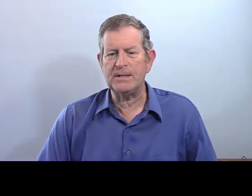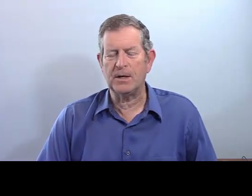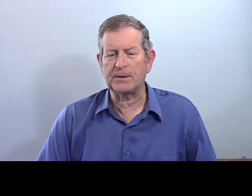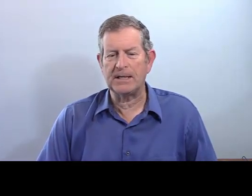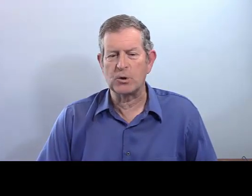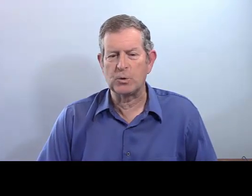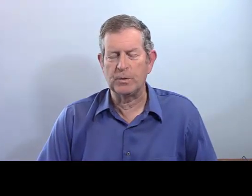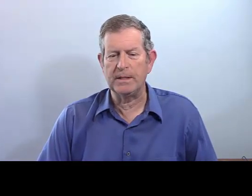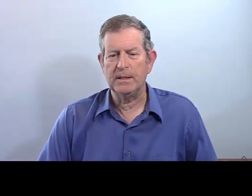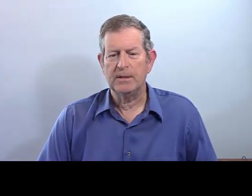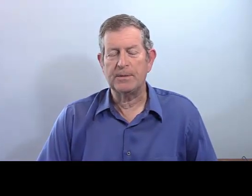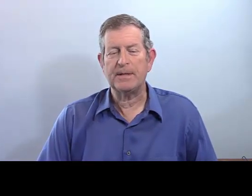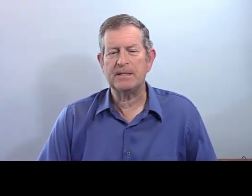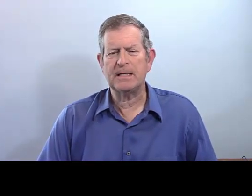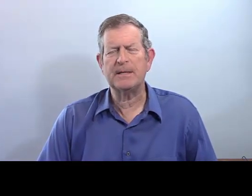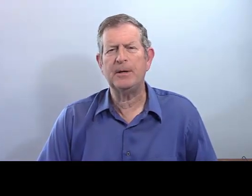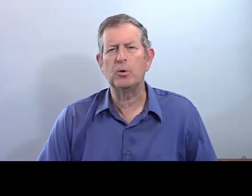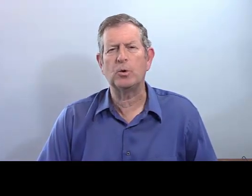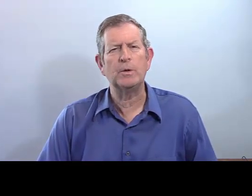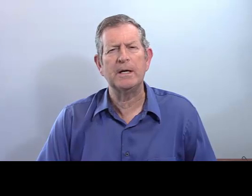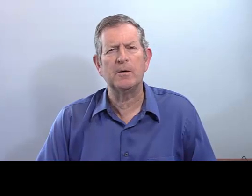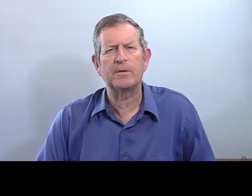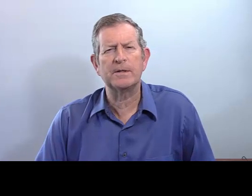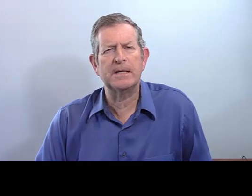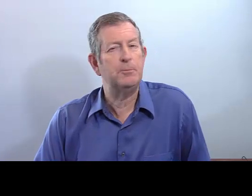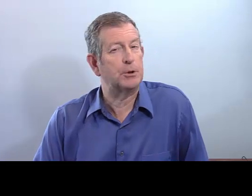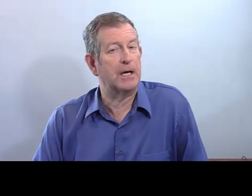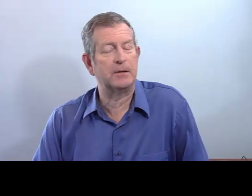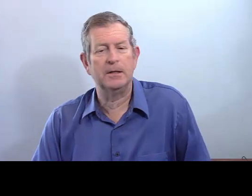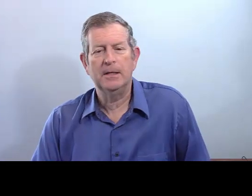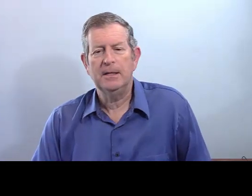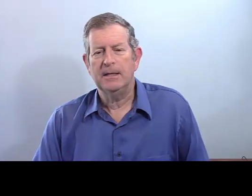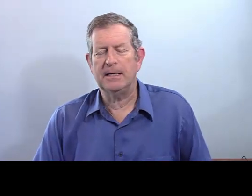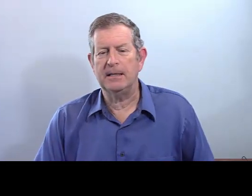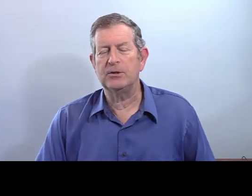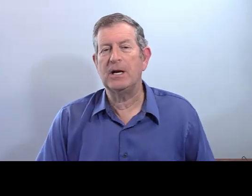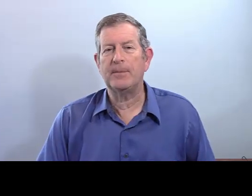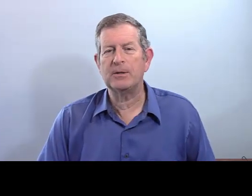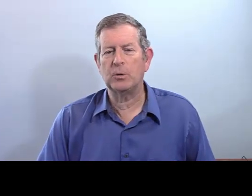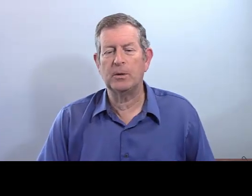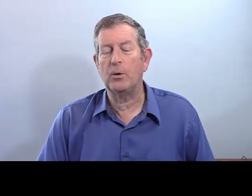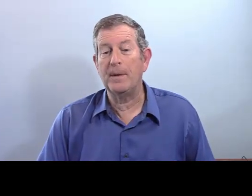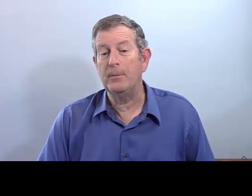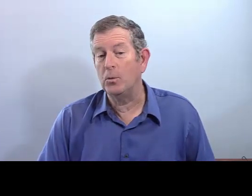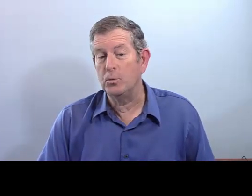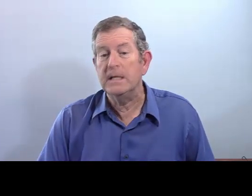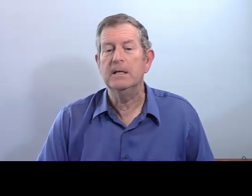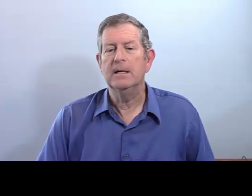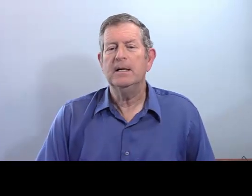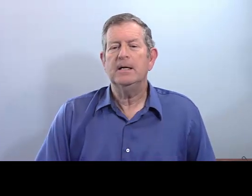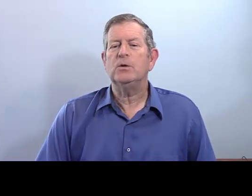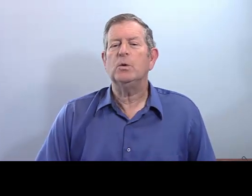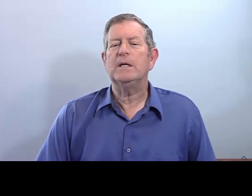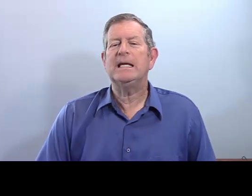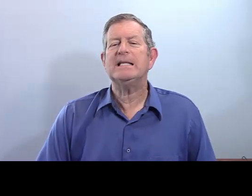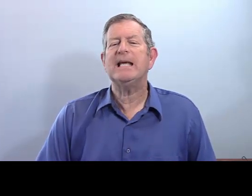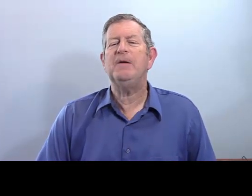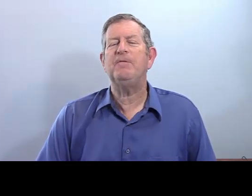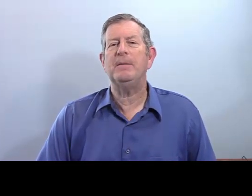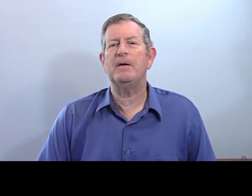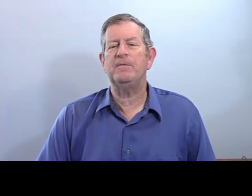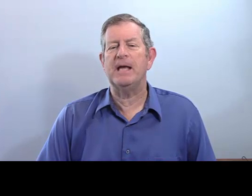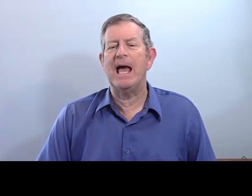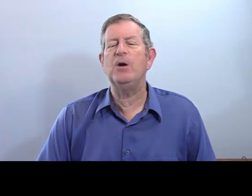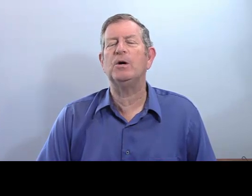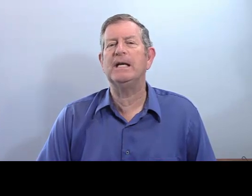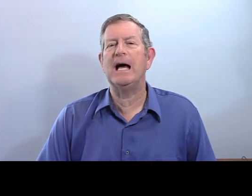Me voici en train de jouer, je ne pas si ça s'appelle au croquet en français, peut-être, j'ai l'impression que probablement oui. Donc, qu'est-ce